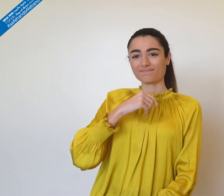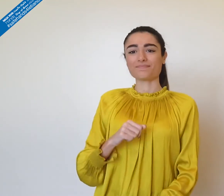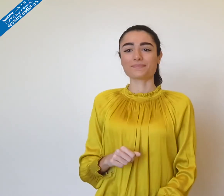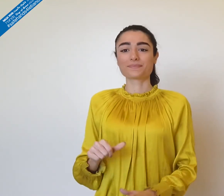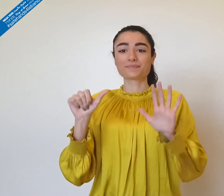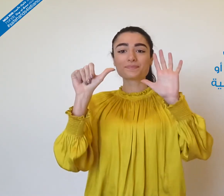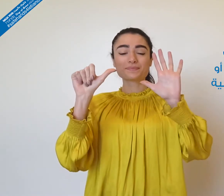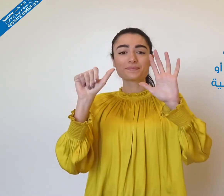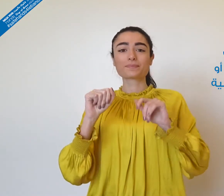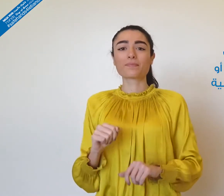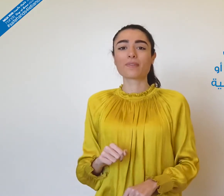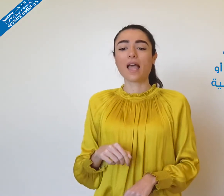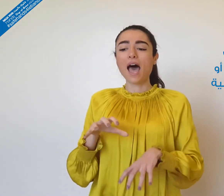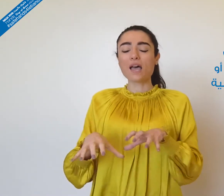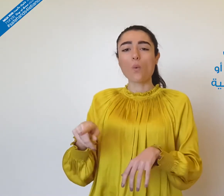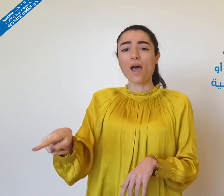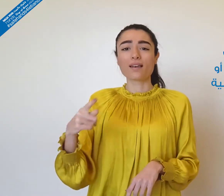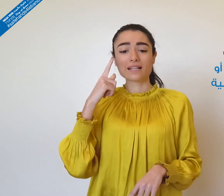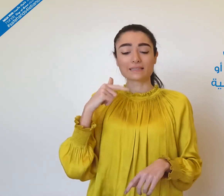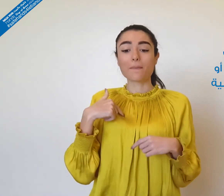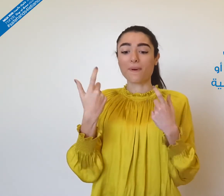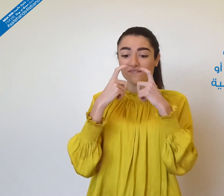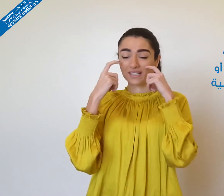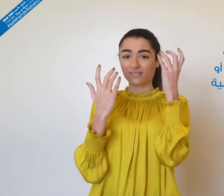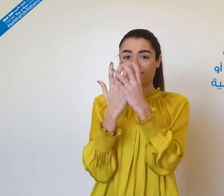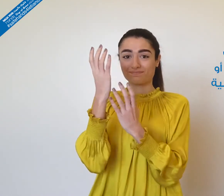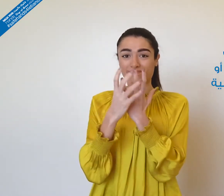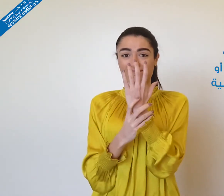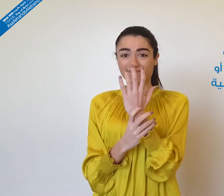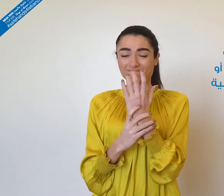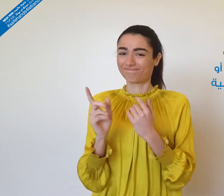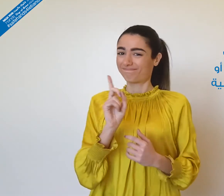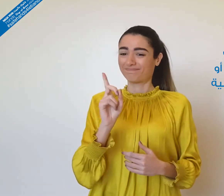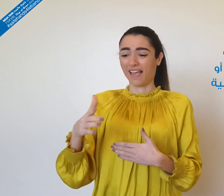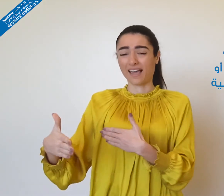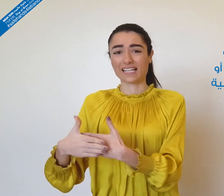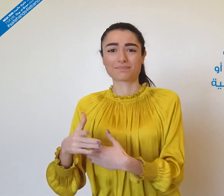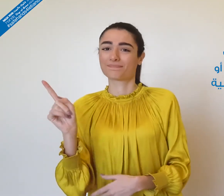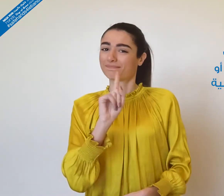سادساً، الاتصال الغير محمي مع حيوانات البرية أو حيوانات المزرعة الحية